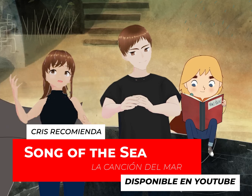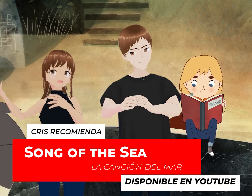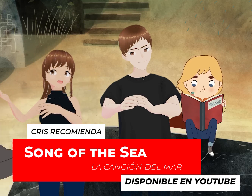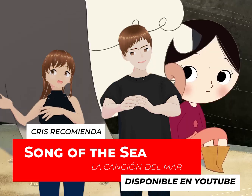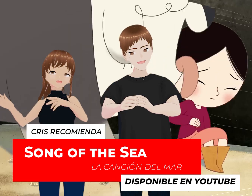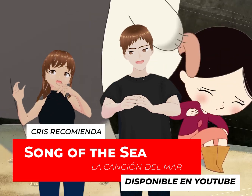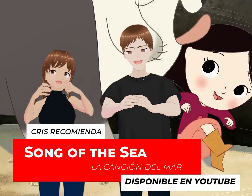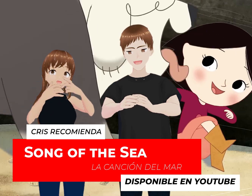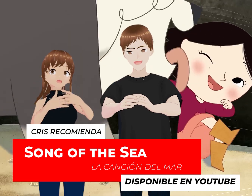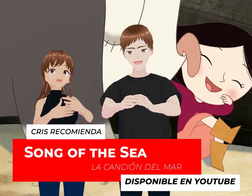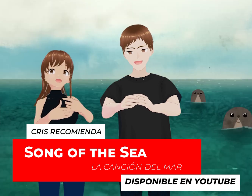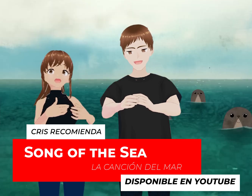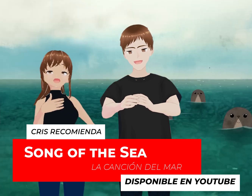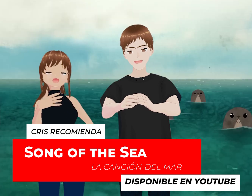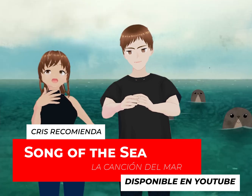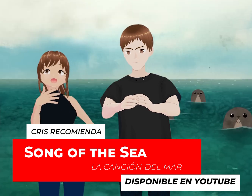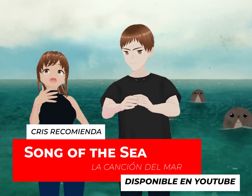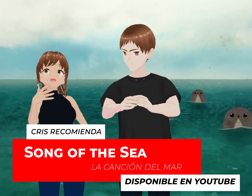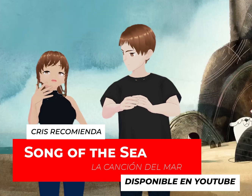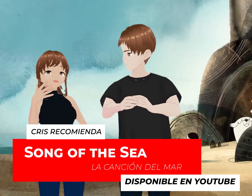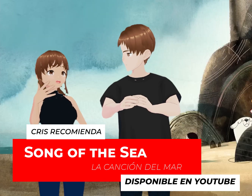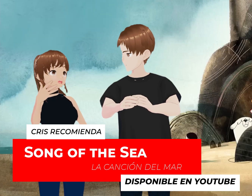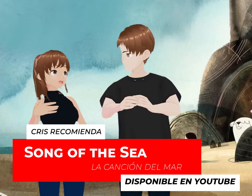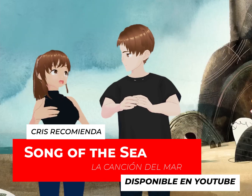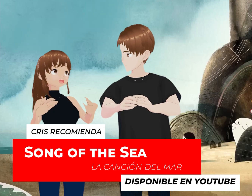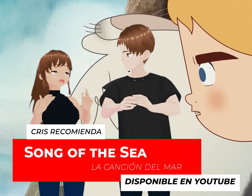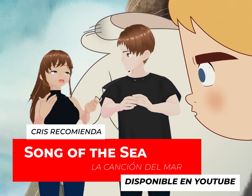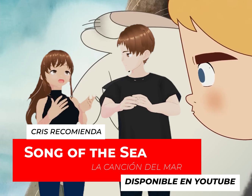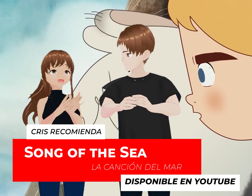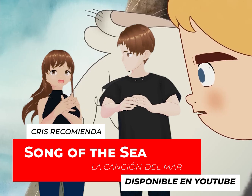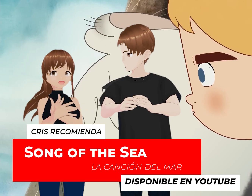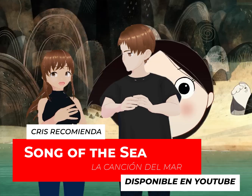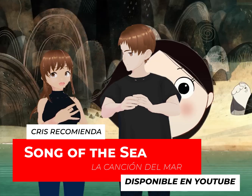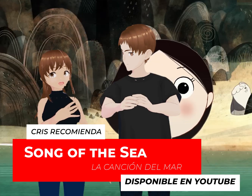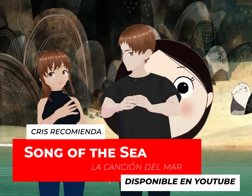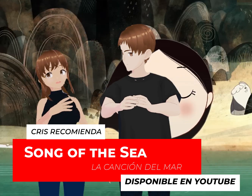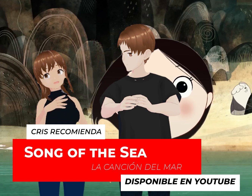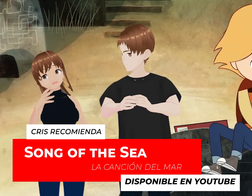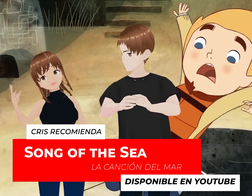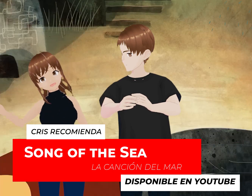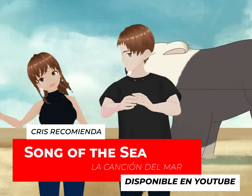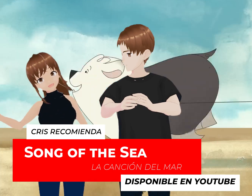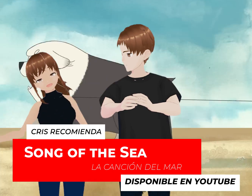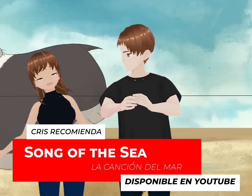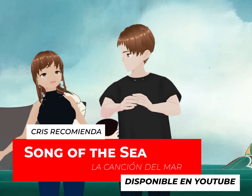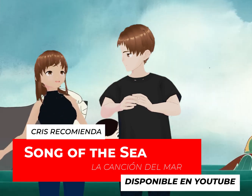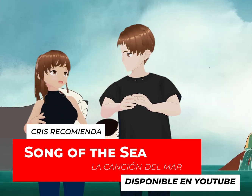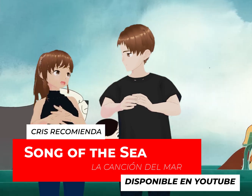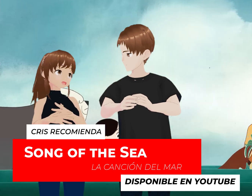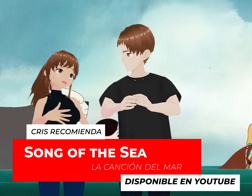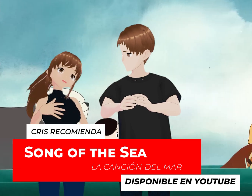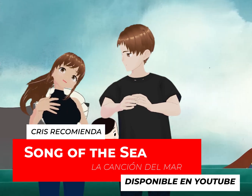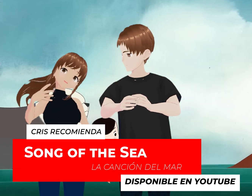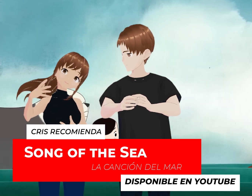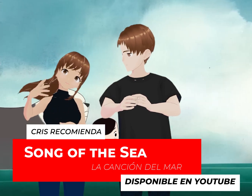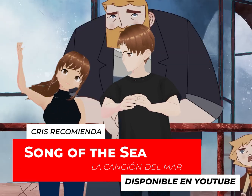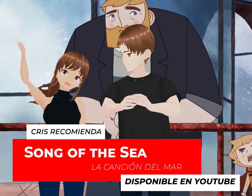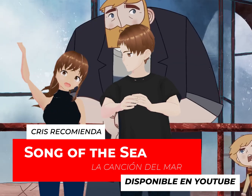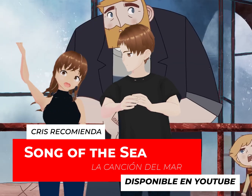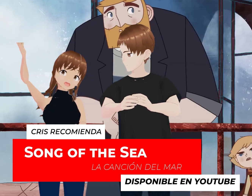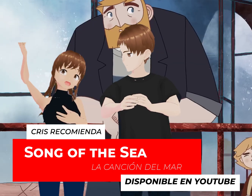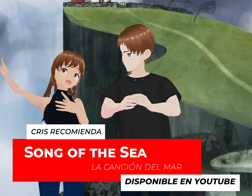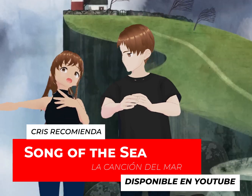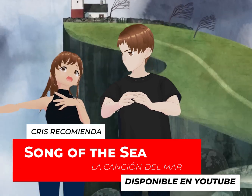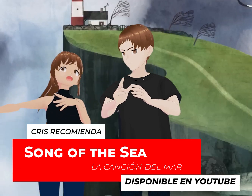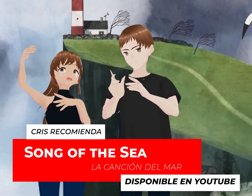que ella pueda regresar a su hogar en el mar. Y entonces sí, pues decidir si se va con su